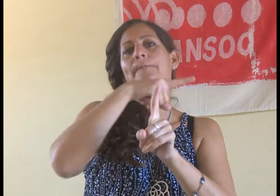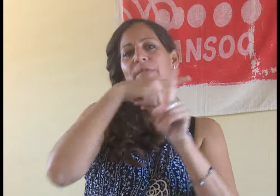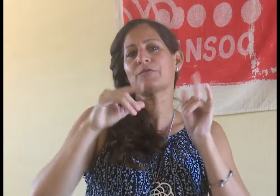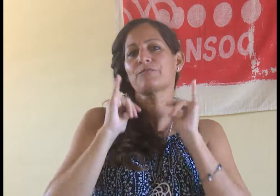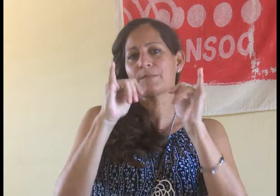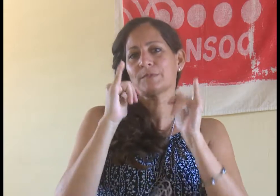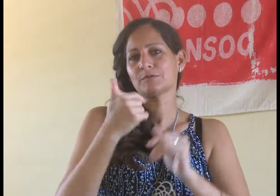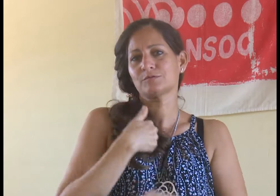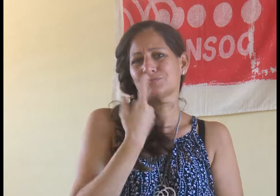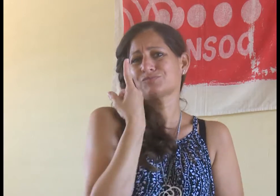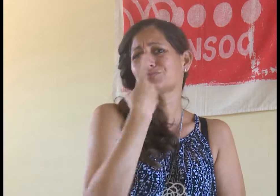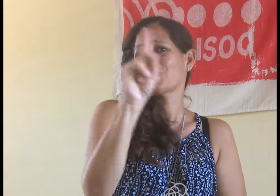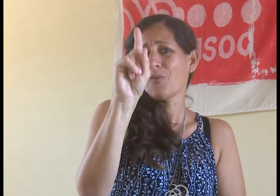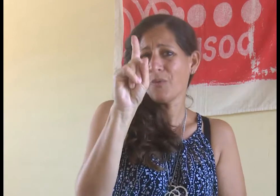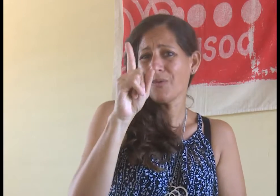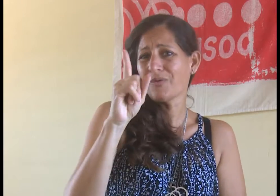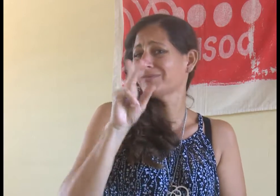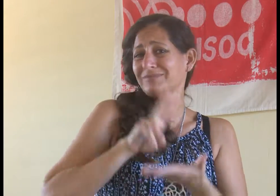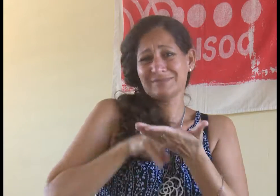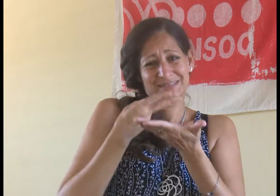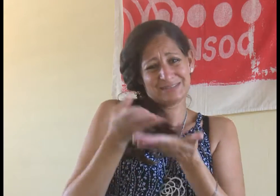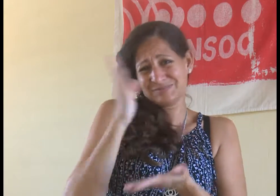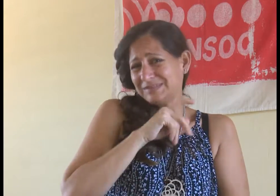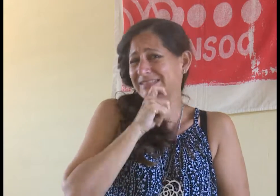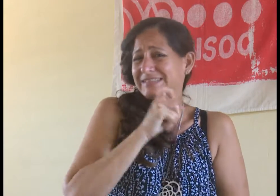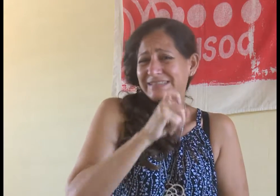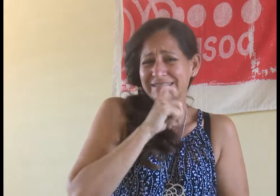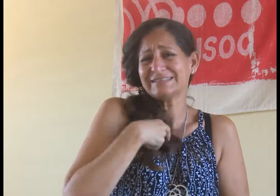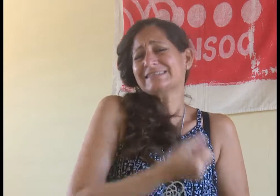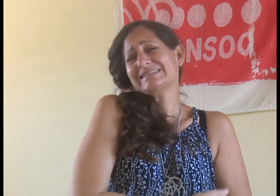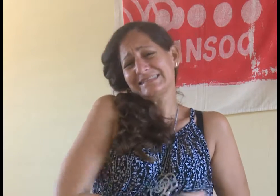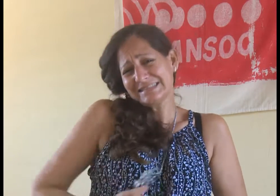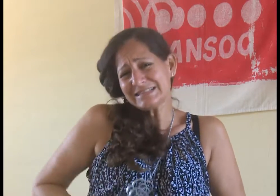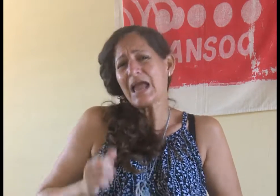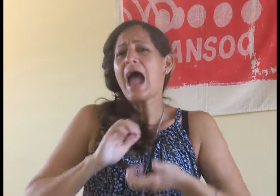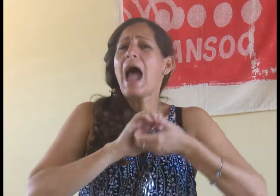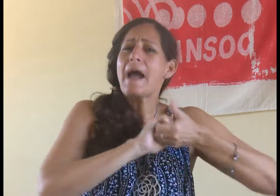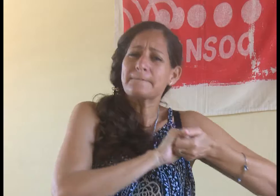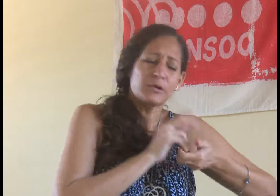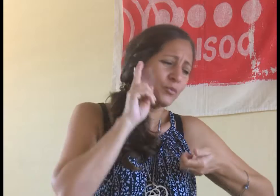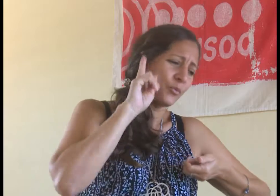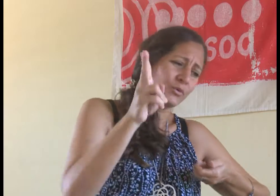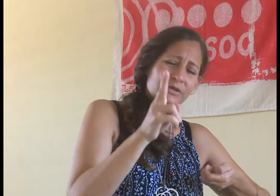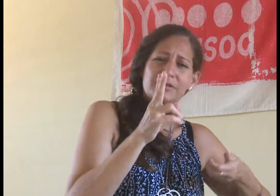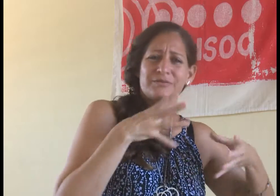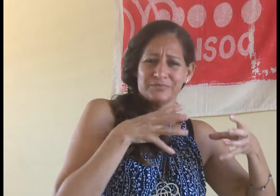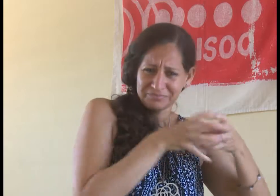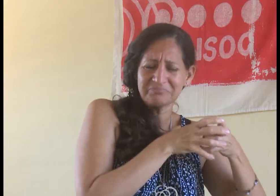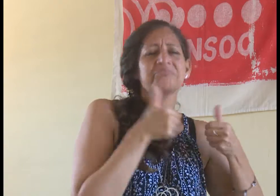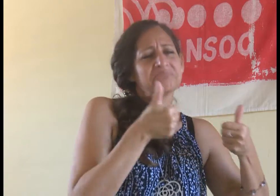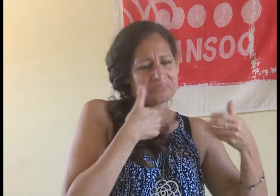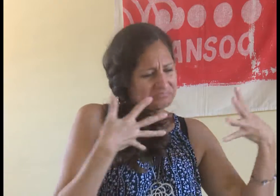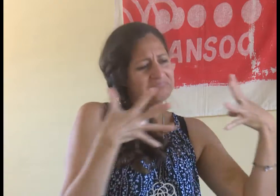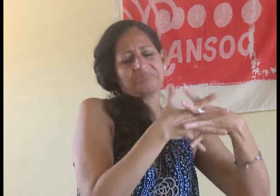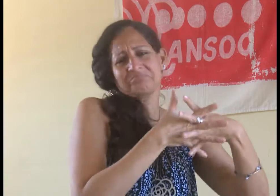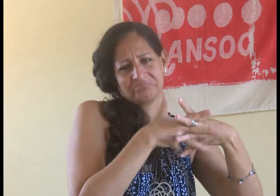Terminé la secundaria, después comencé décimo, gracias a las amistades mías, a los compañeros que tenían buena